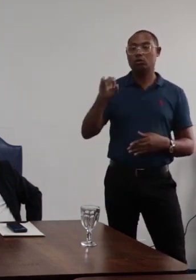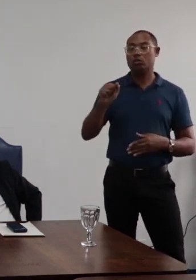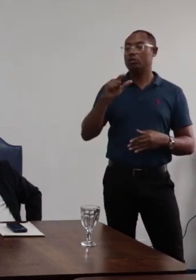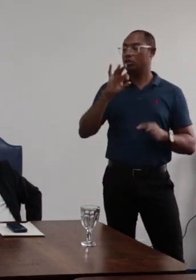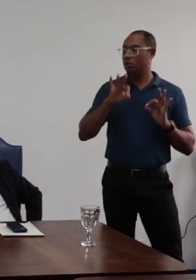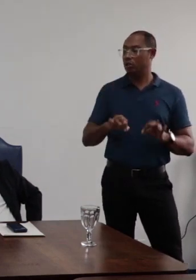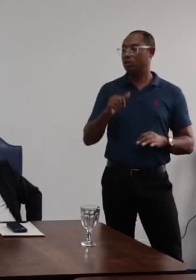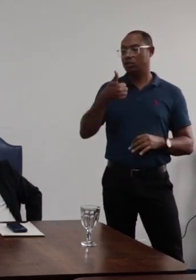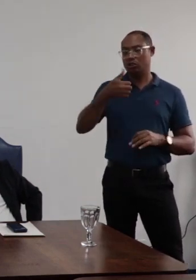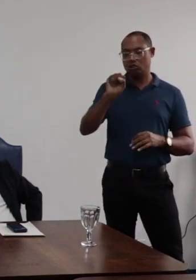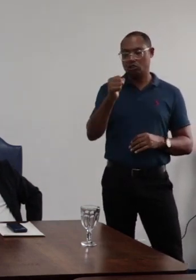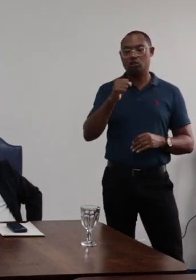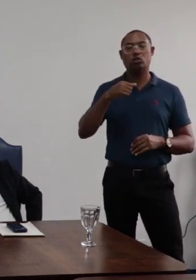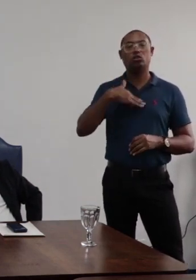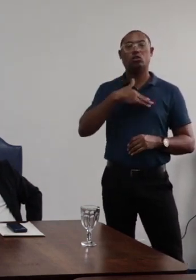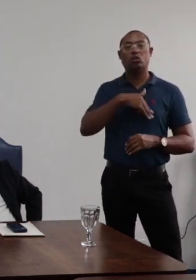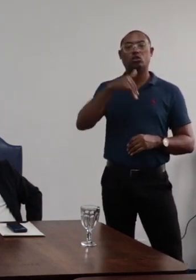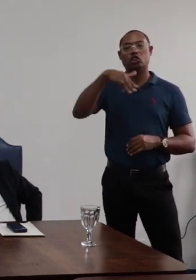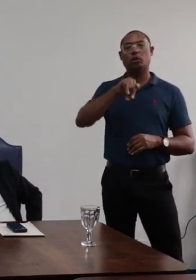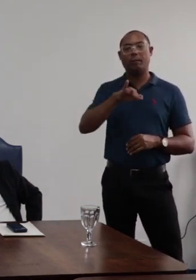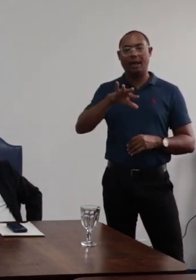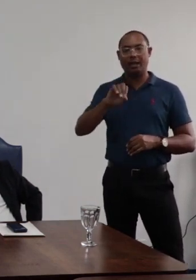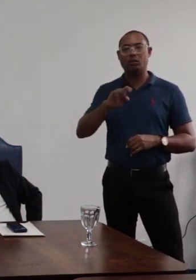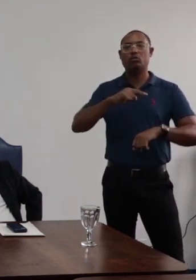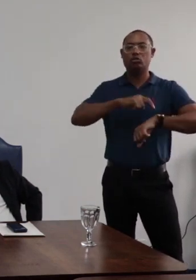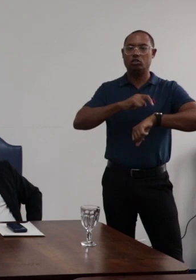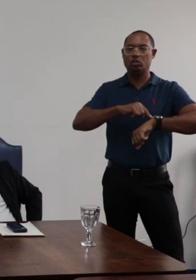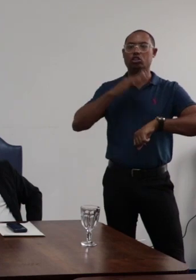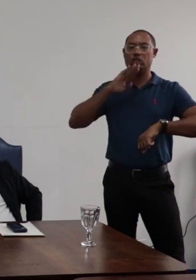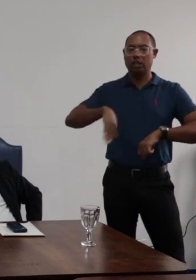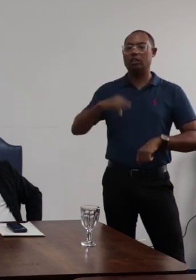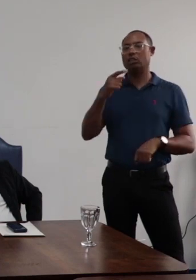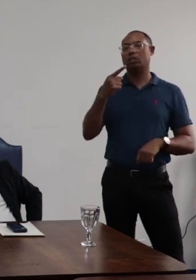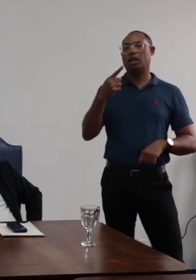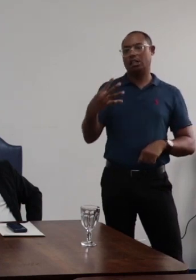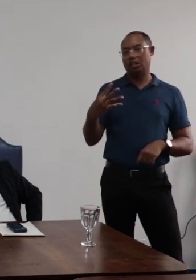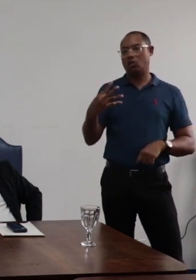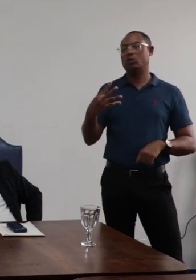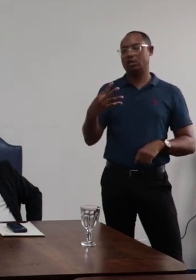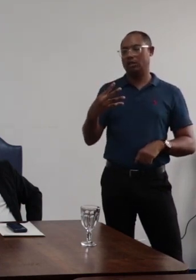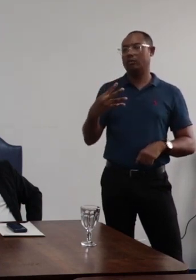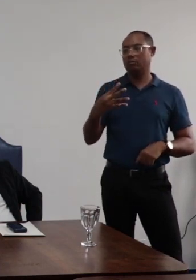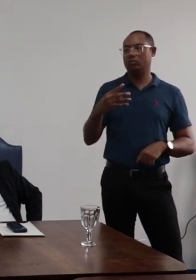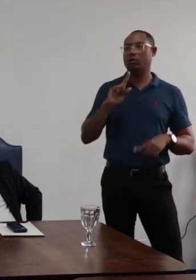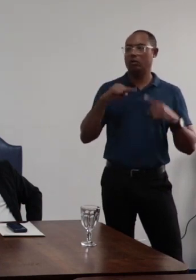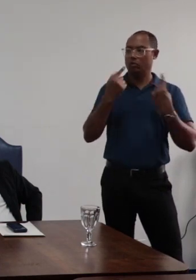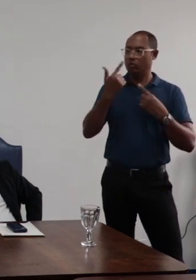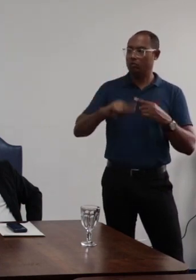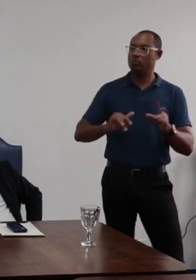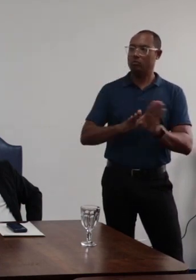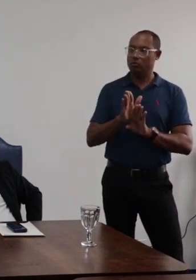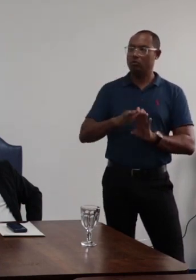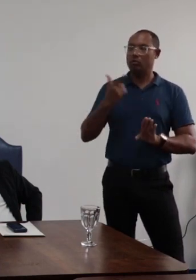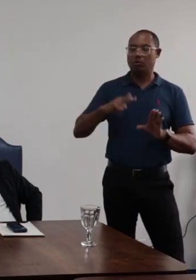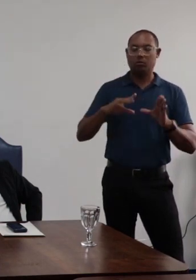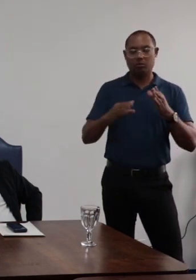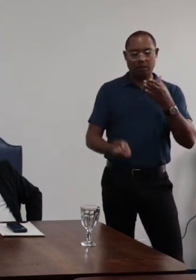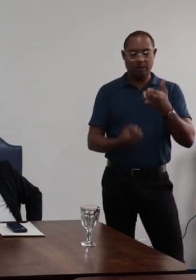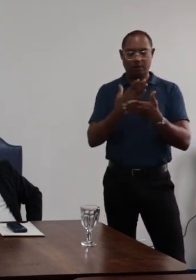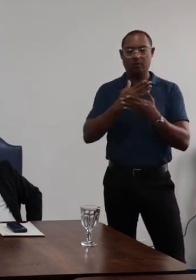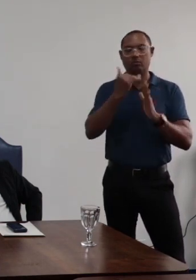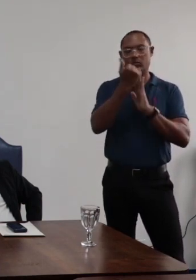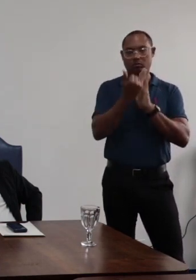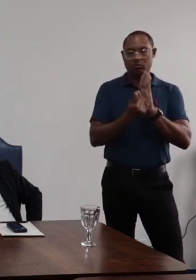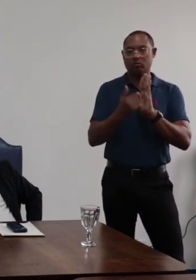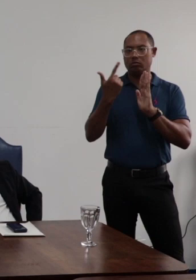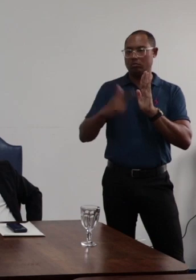do dia 18 de maio às 14 horas como data para a realização de sessão extraordinária desse conselho para a composição da lista